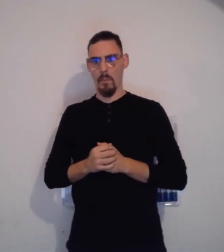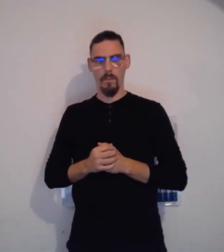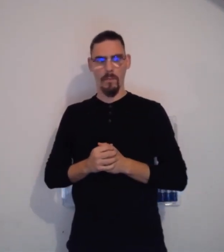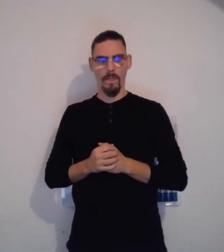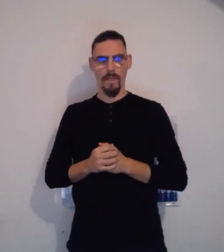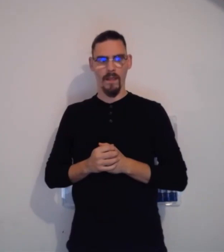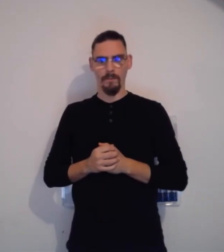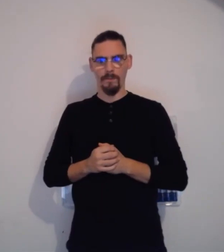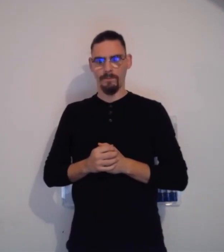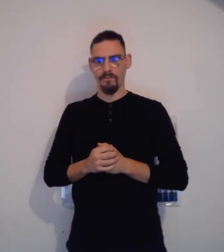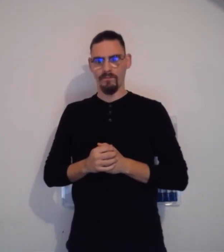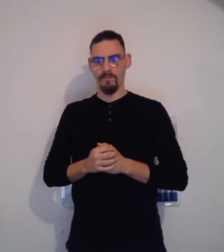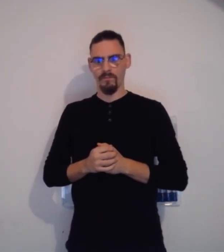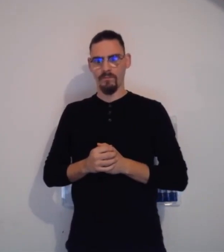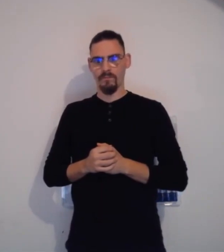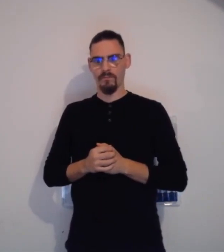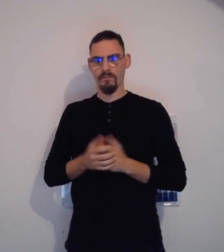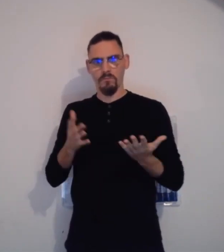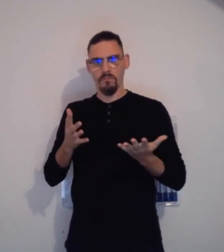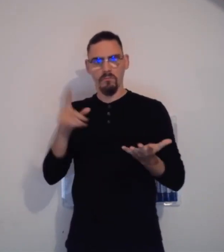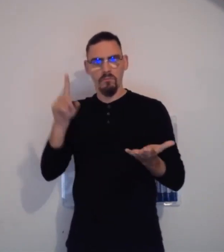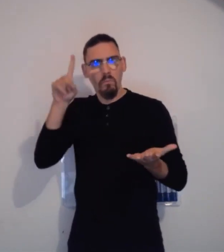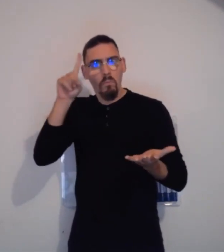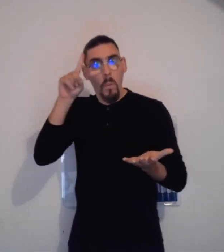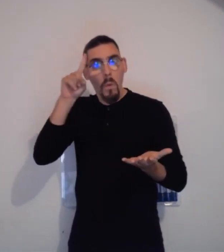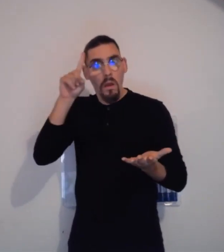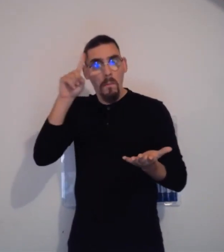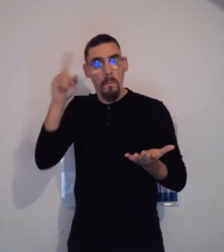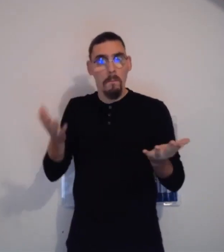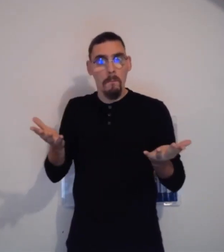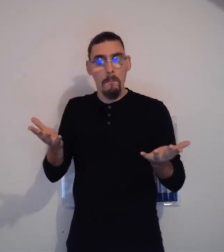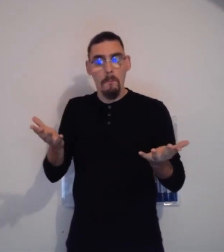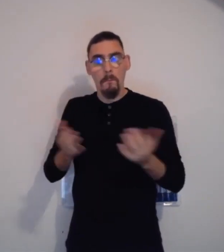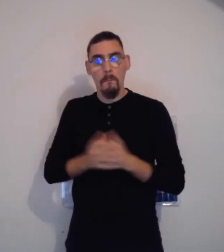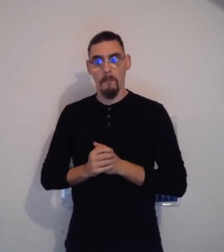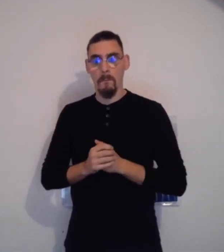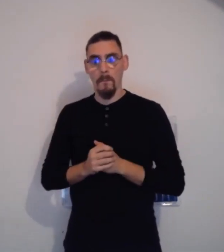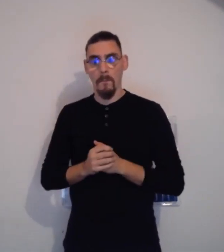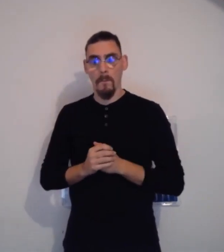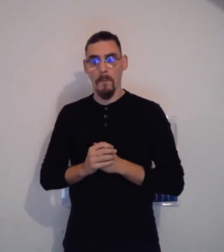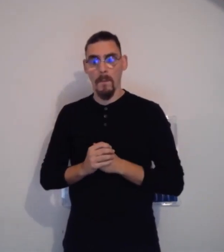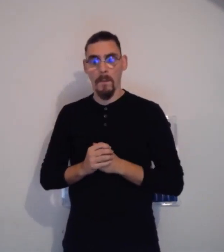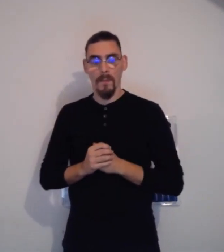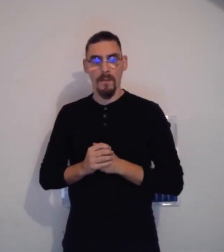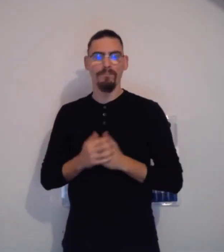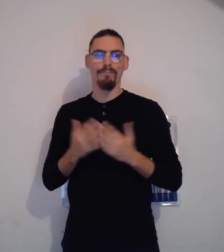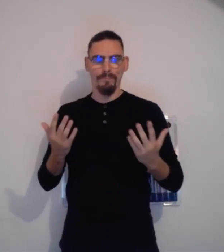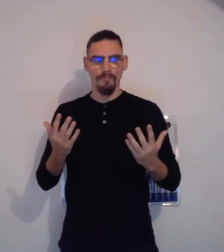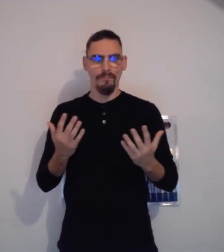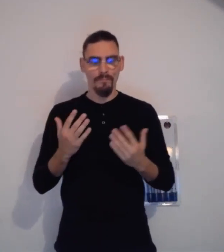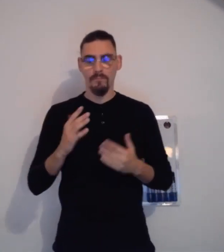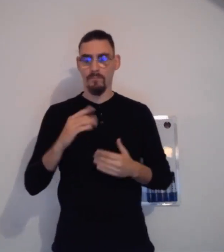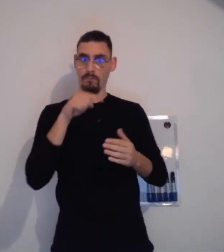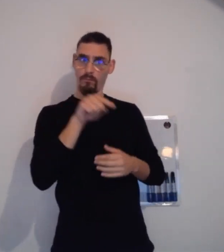« langue des signes ». Mais alors, pourquoi? Pourquoi « langue » et non pas « langage »